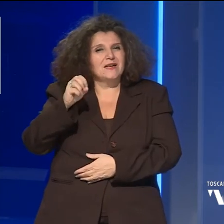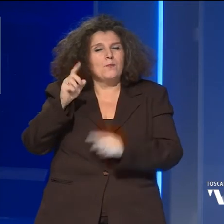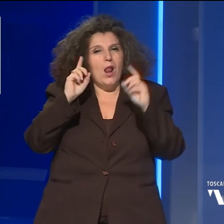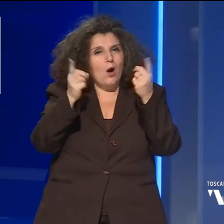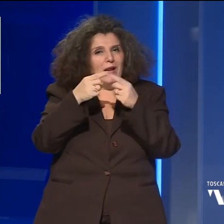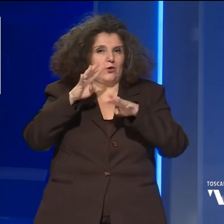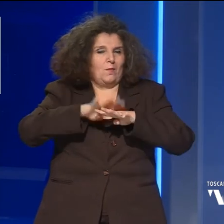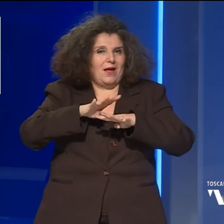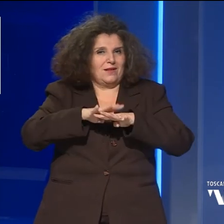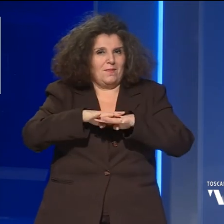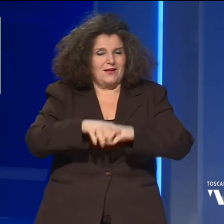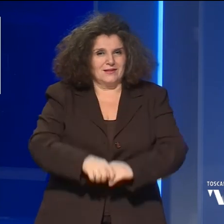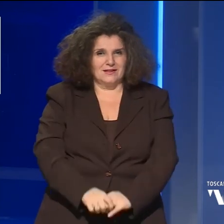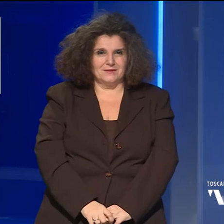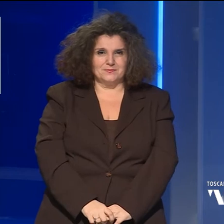matematica.